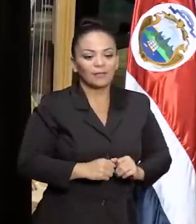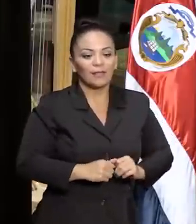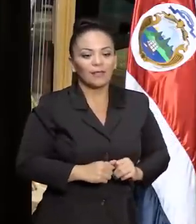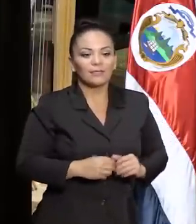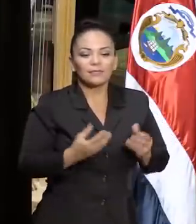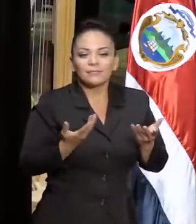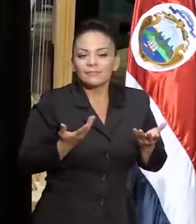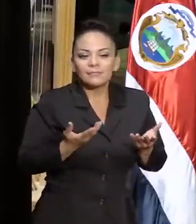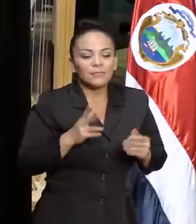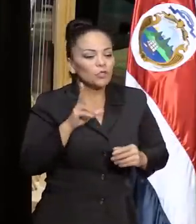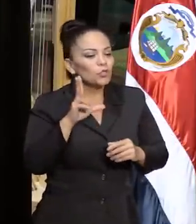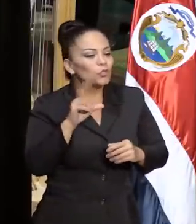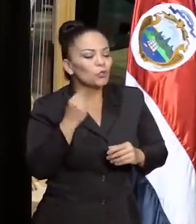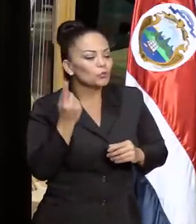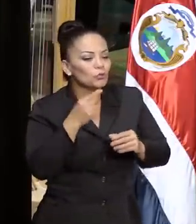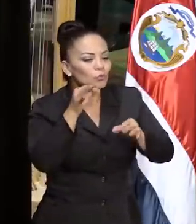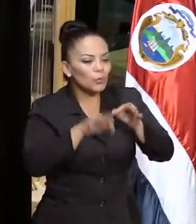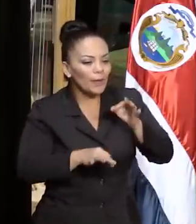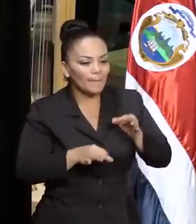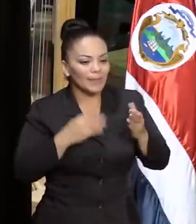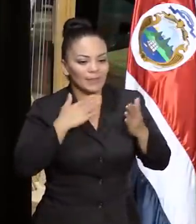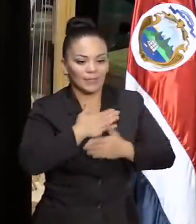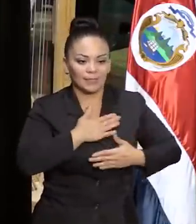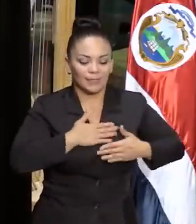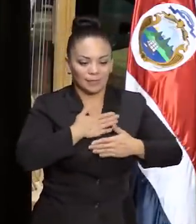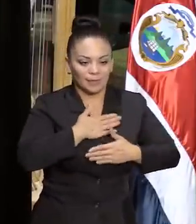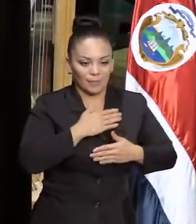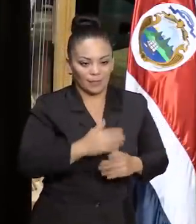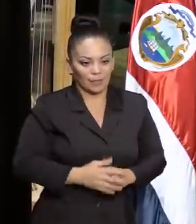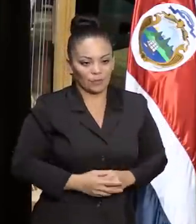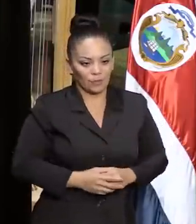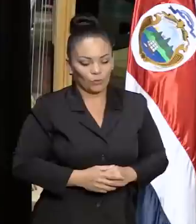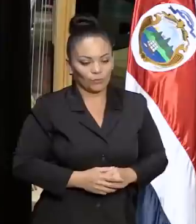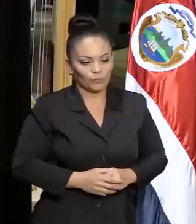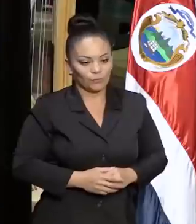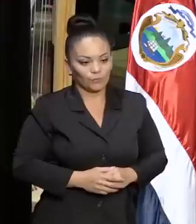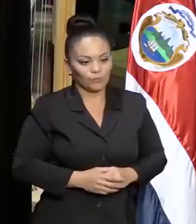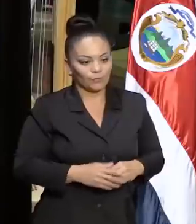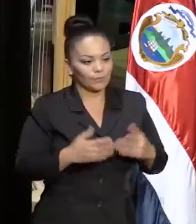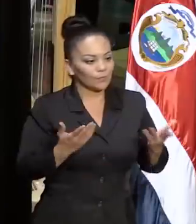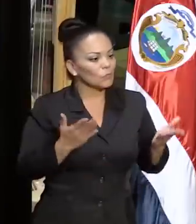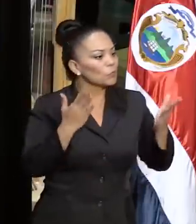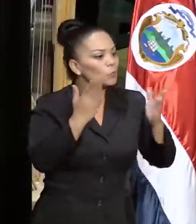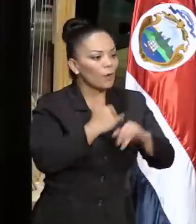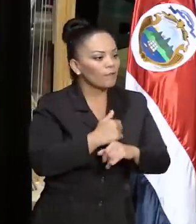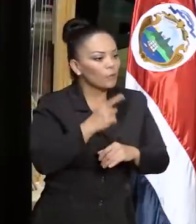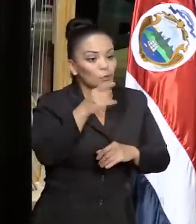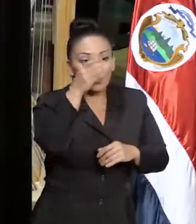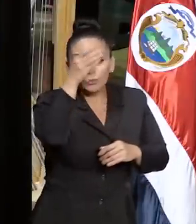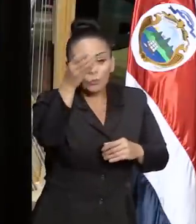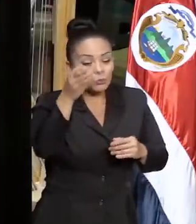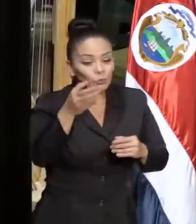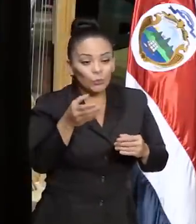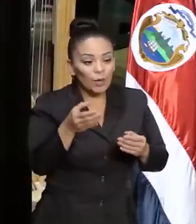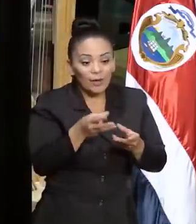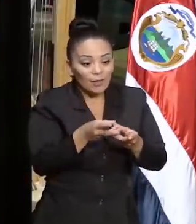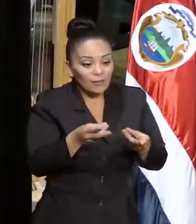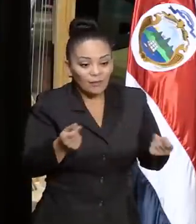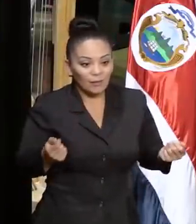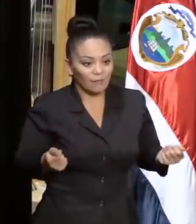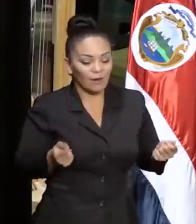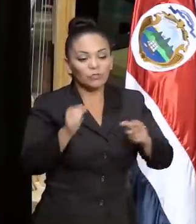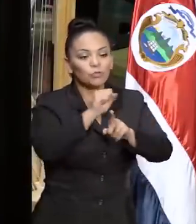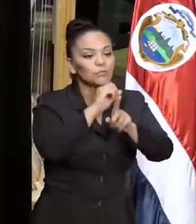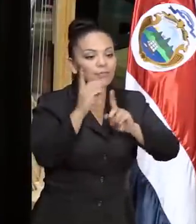más que simple entretenimiento. No ha habido una cultura sobre la tierra, una sociedad